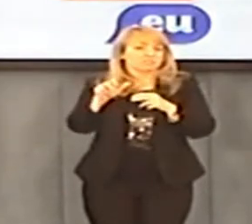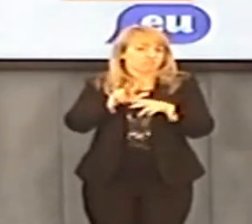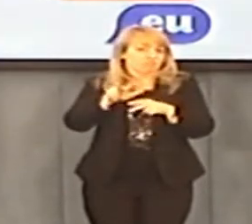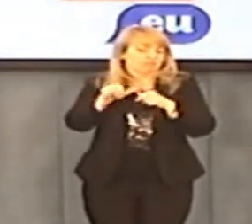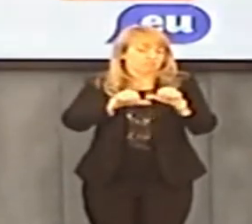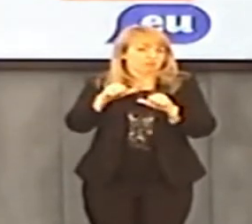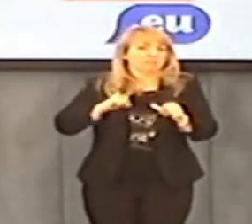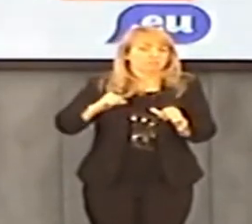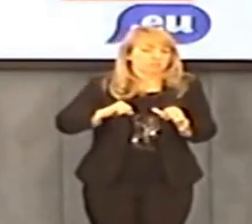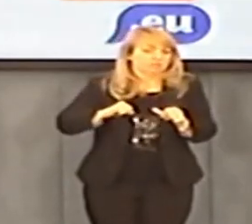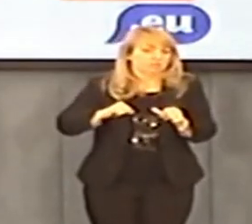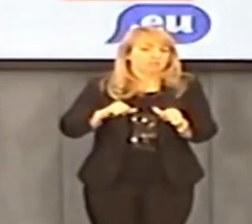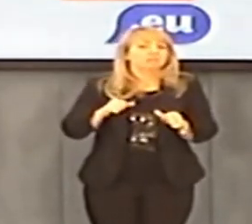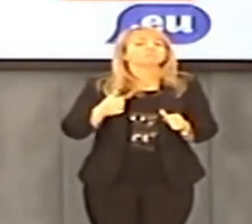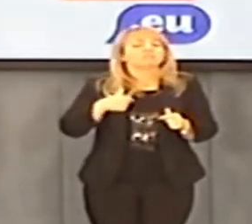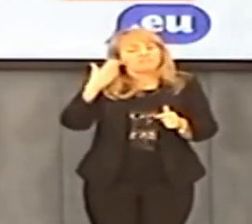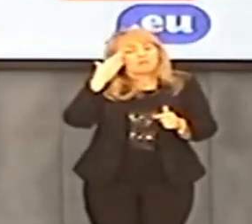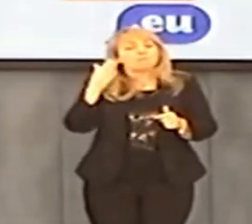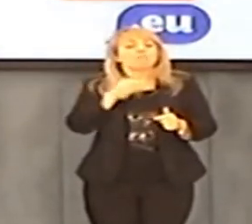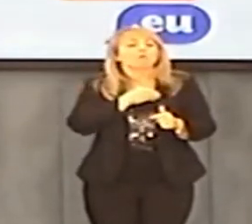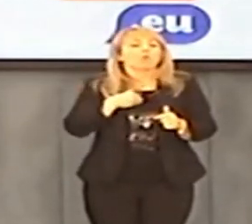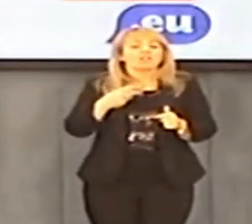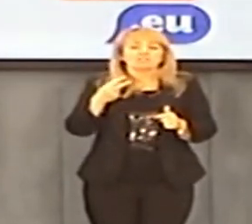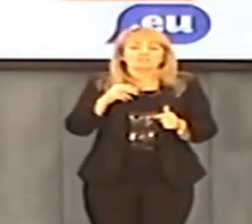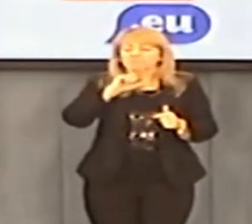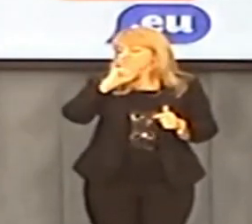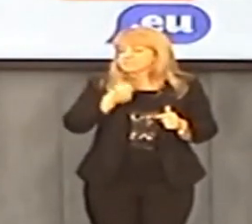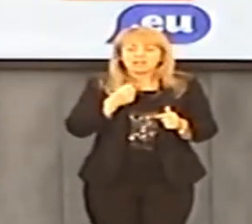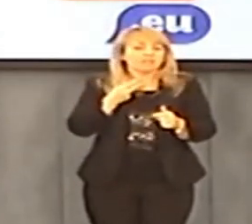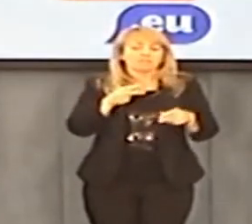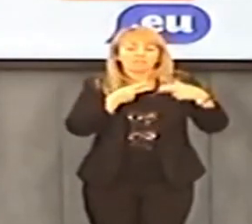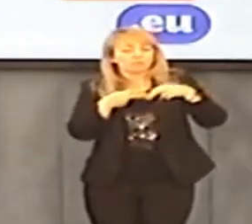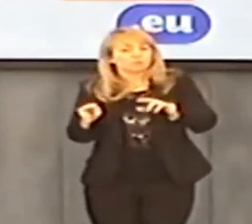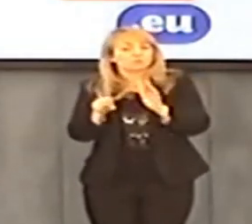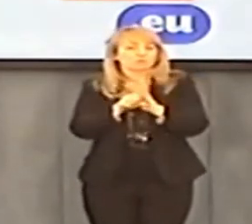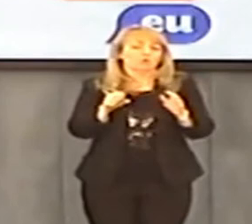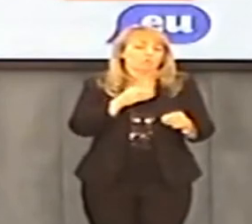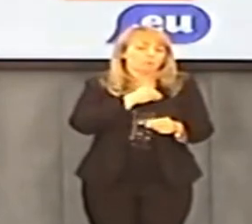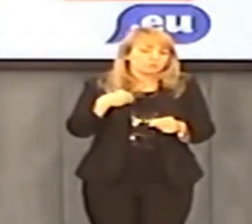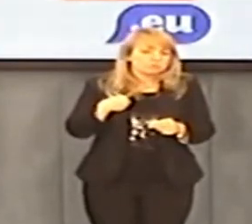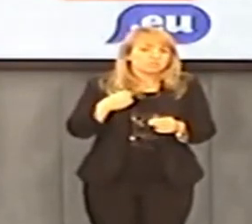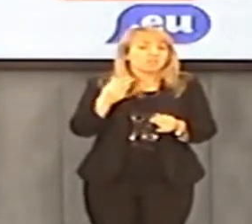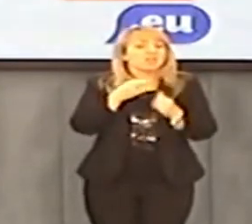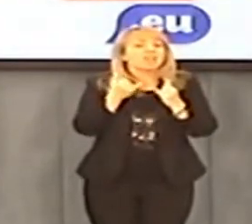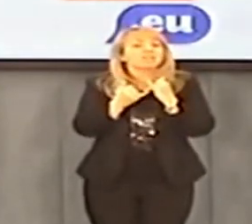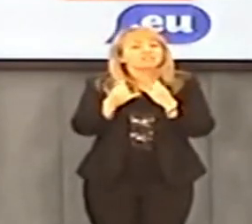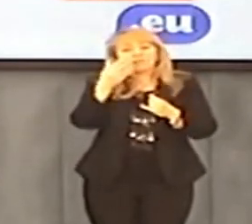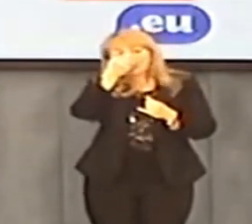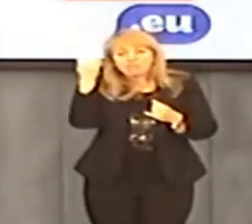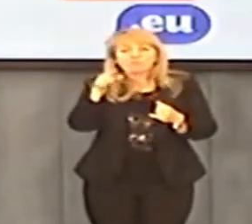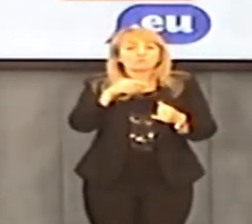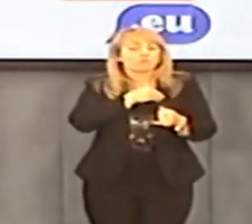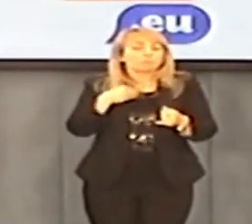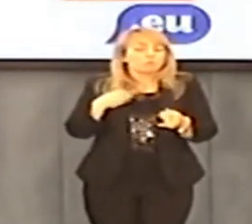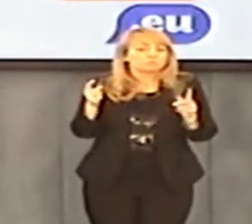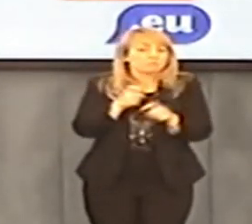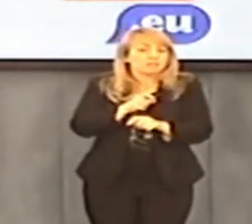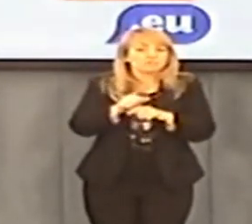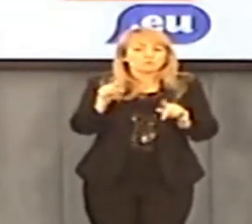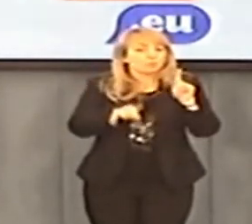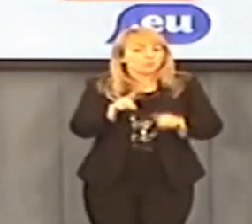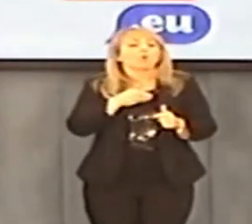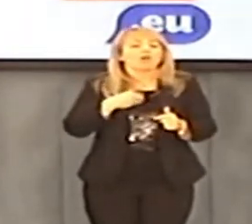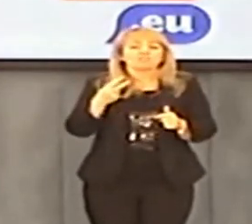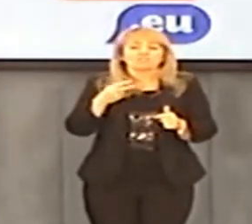Endoproteza w Rzeszowie 13 lat się czeka. Do czego mają wrócić? Ludzie mówią o jednej, że nigdy Polacy nie wrócą do Polski,